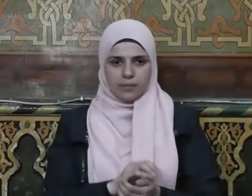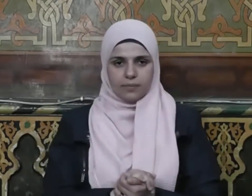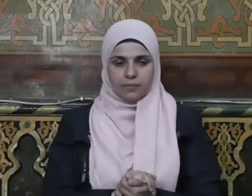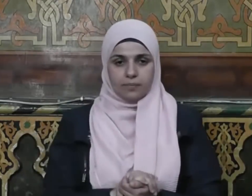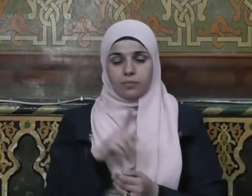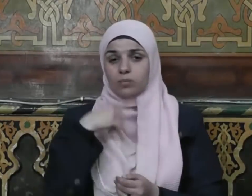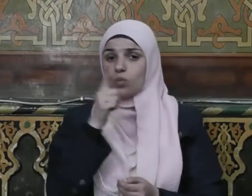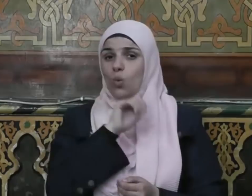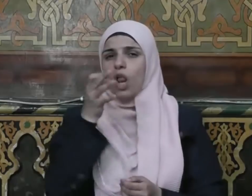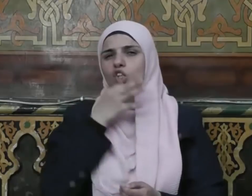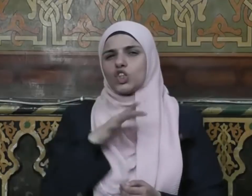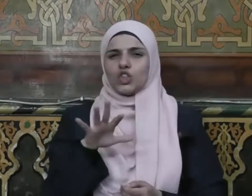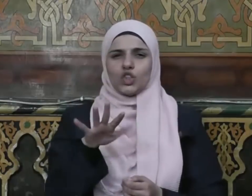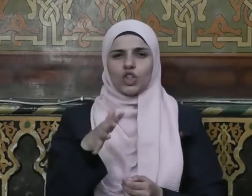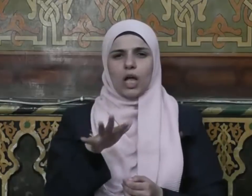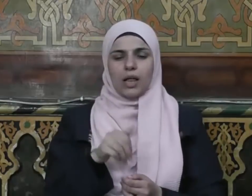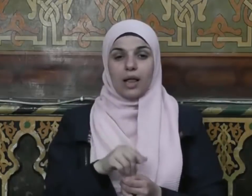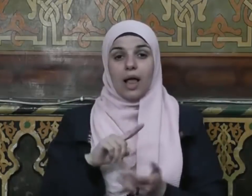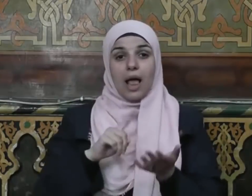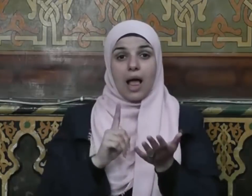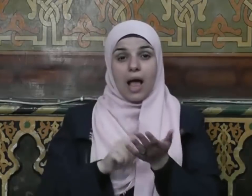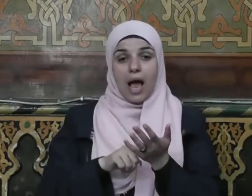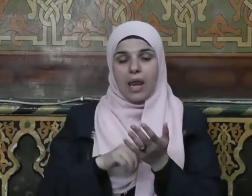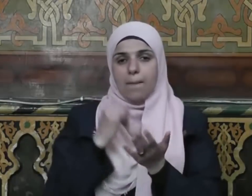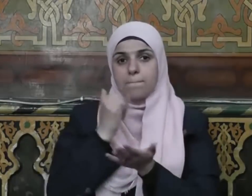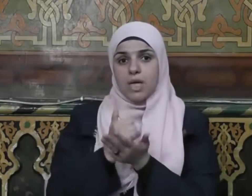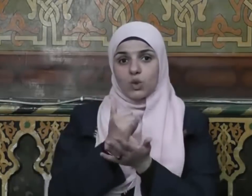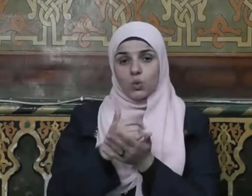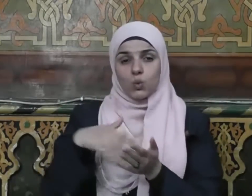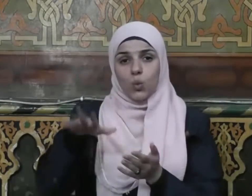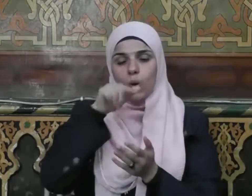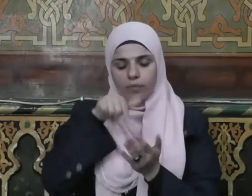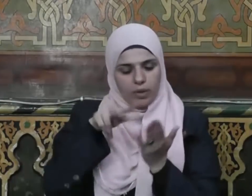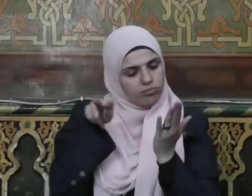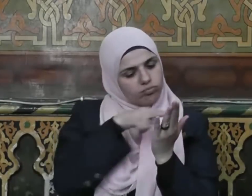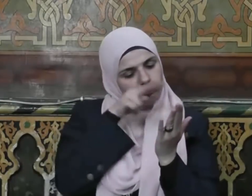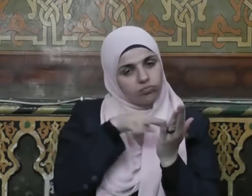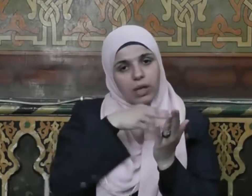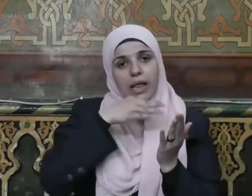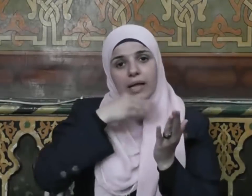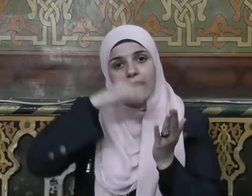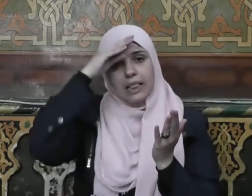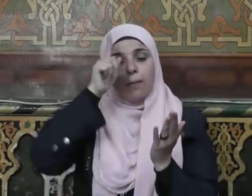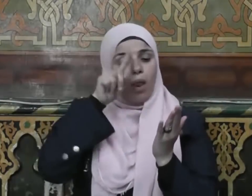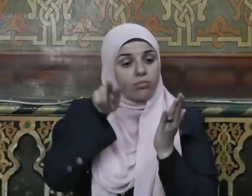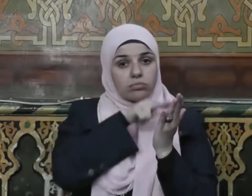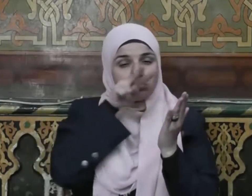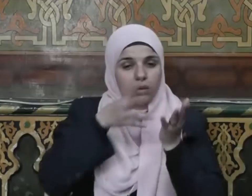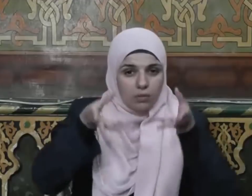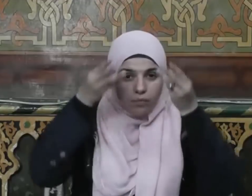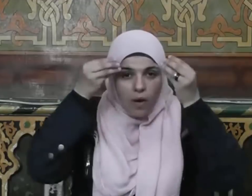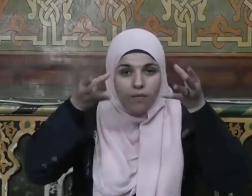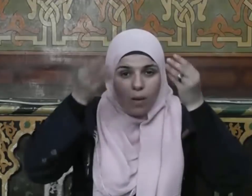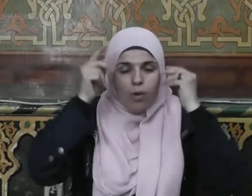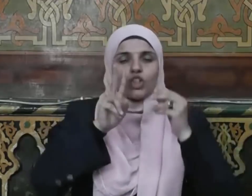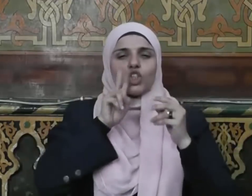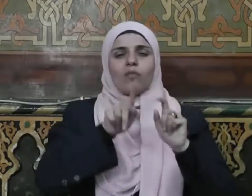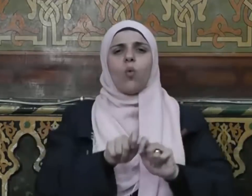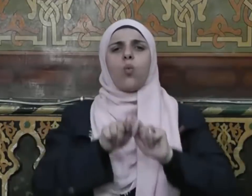ولا شك أن المتدبر لكتاب الله عز وجل يدرك رفعة